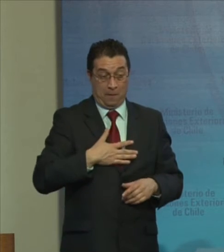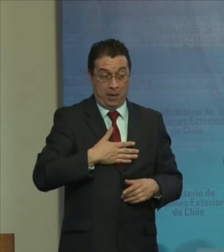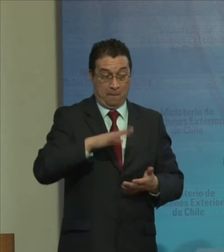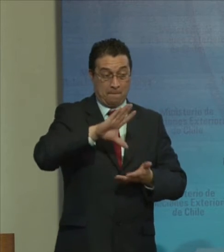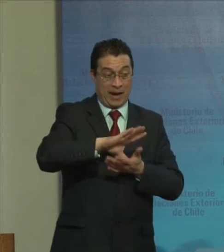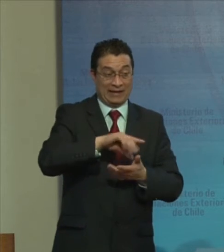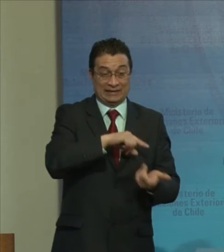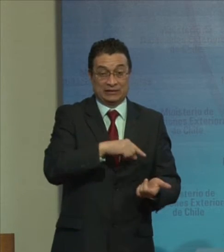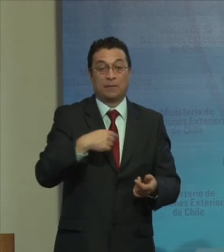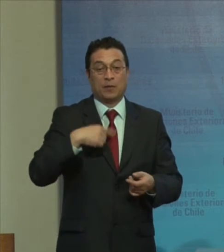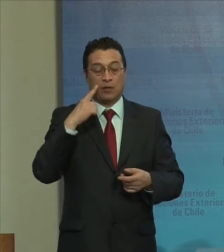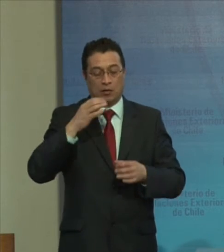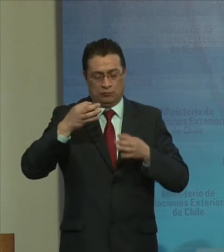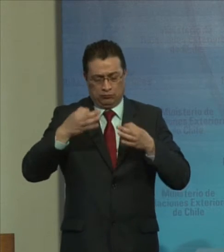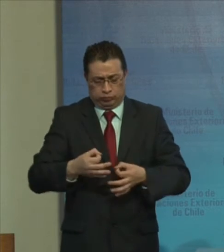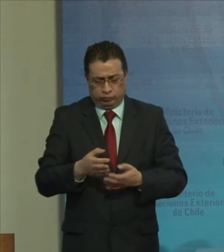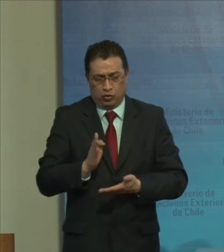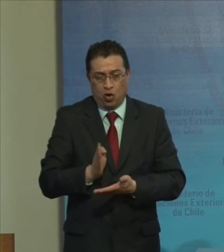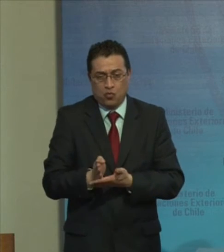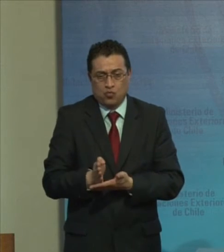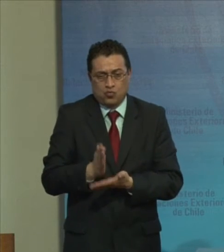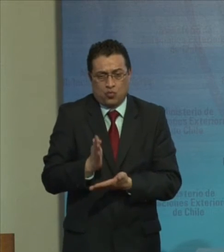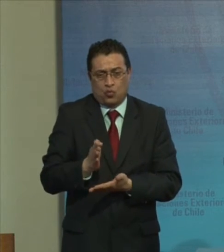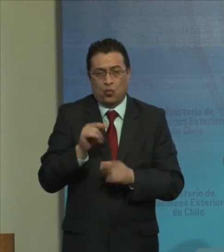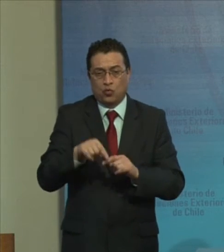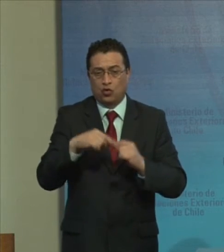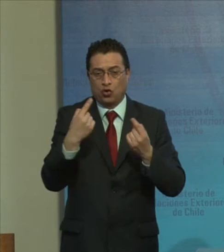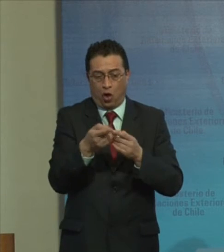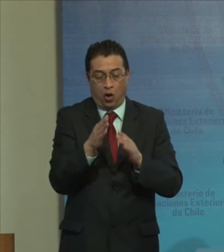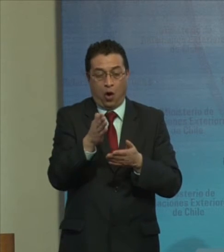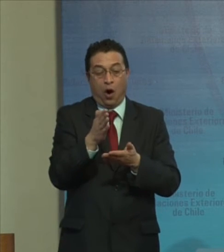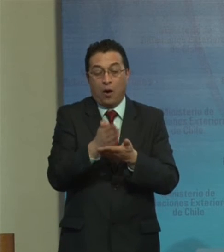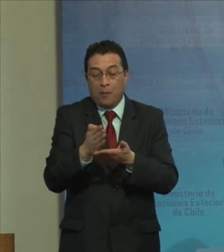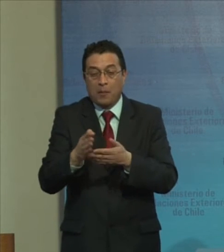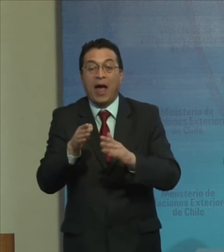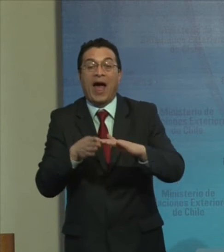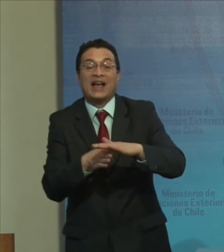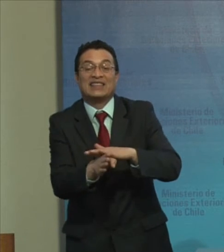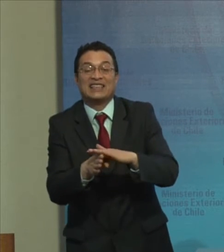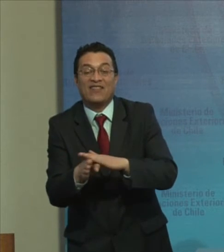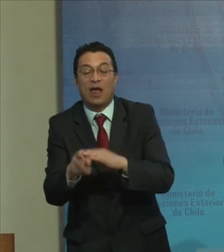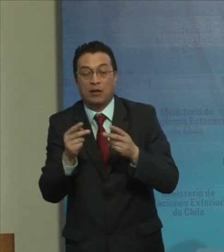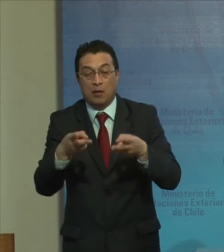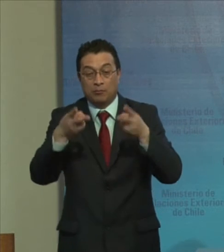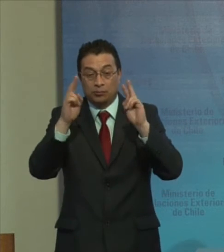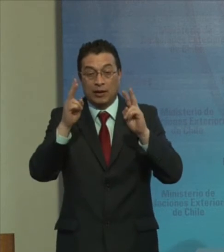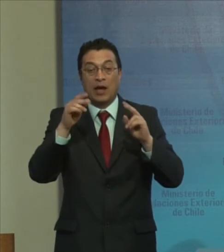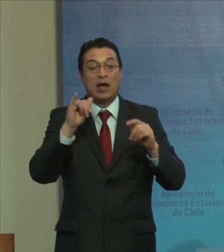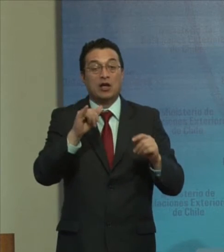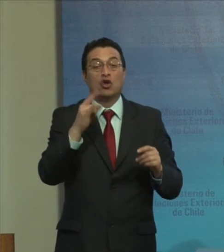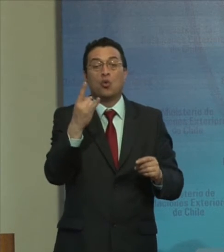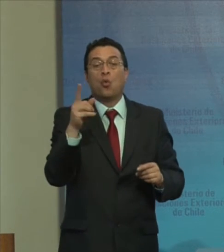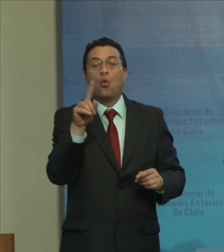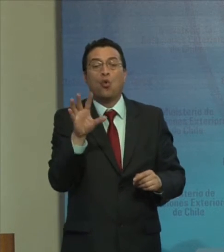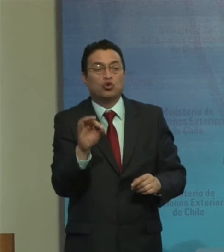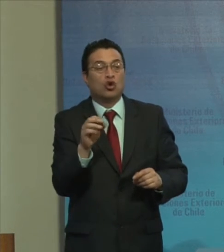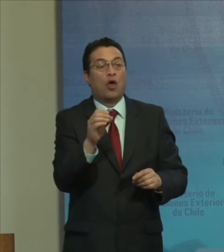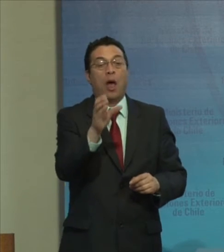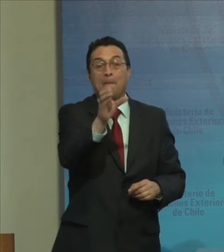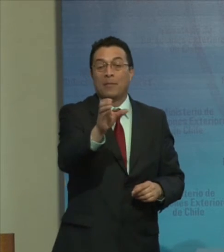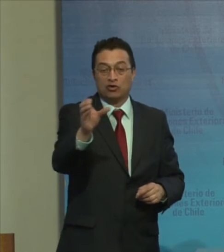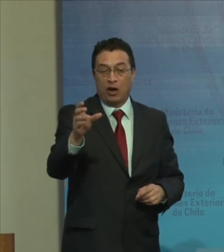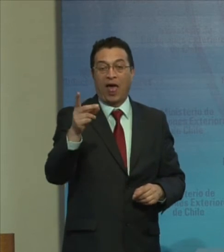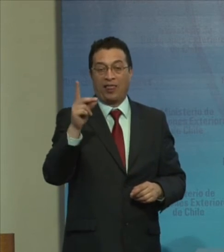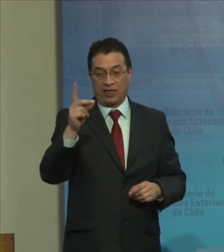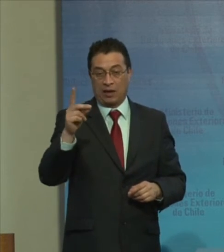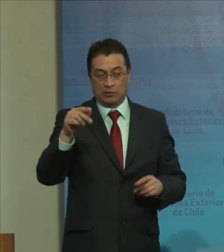Apliquen correctamente Los parámetros De accesibilidad Y permite el acceso Y uso De parte De la persona Con